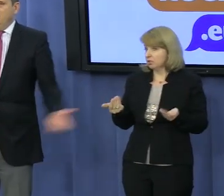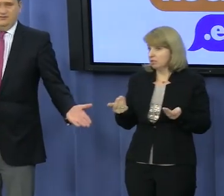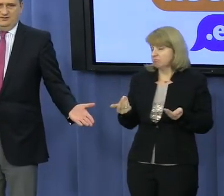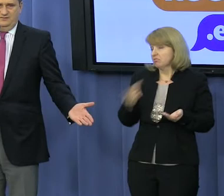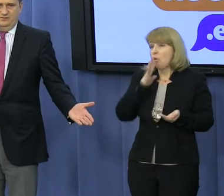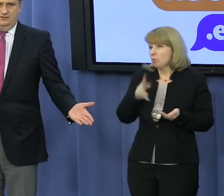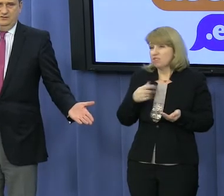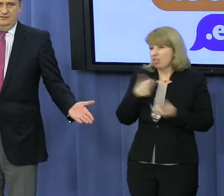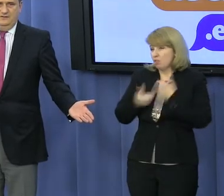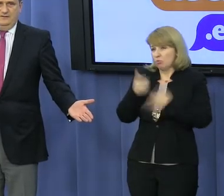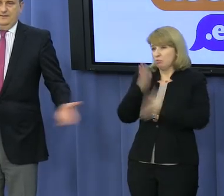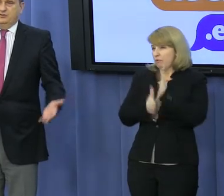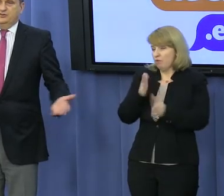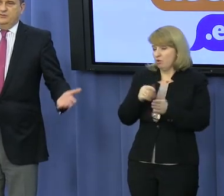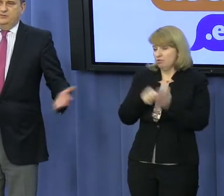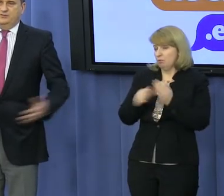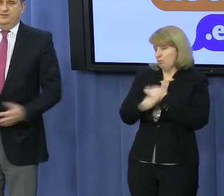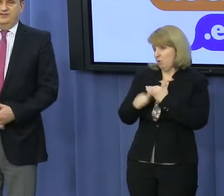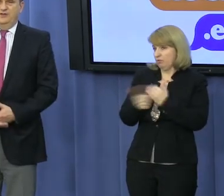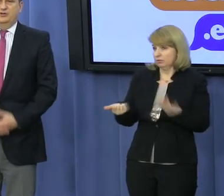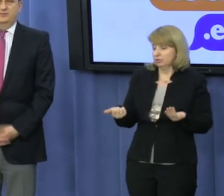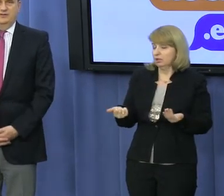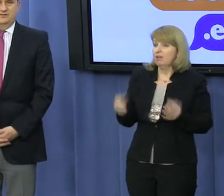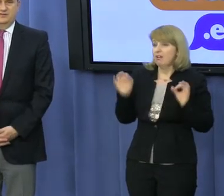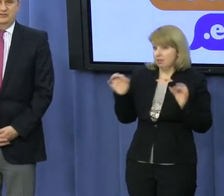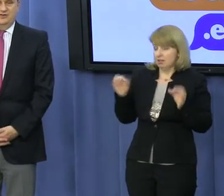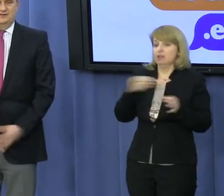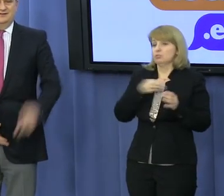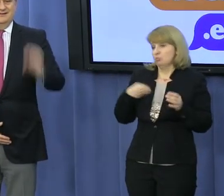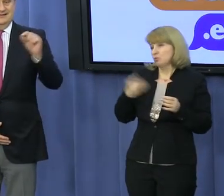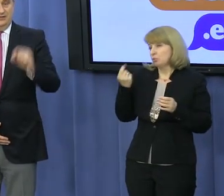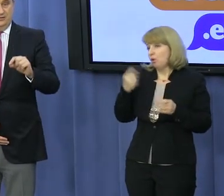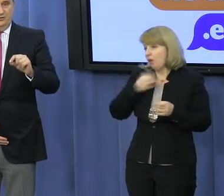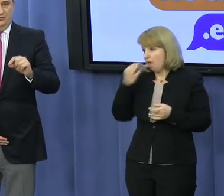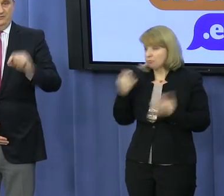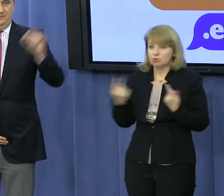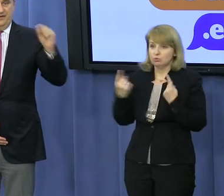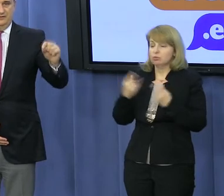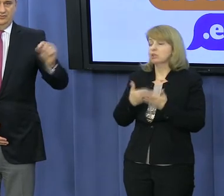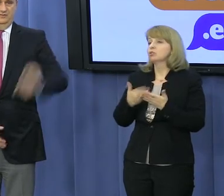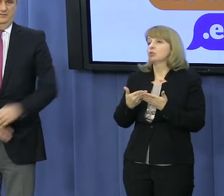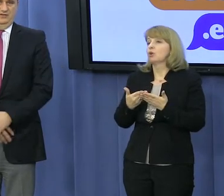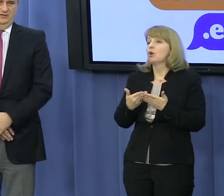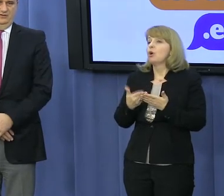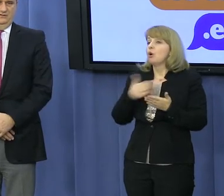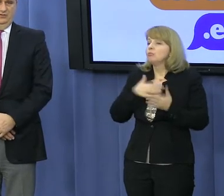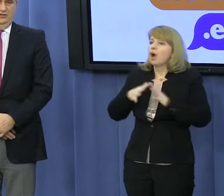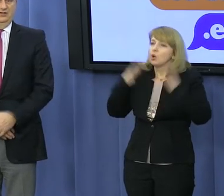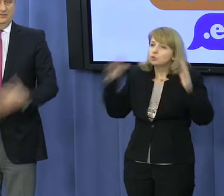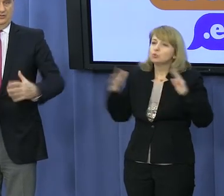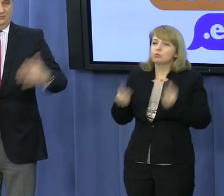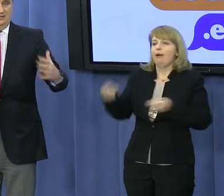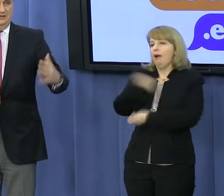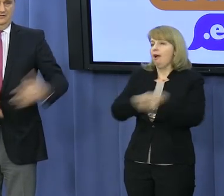czy Litwy? Nie będzie żadnej wojny. Oczywiście być może Polska jest odrobinę lepszej sytuacji, dlatego, że ma bardzo dużą wymianę handlową